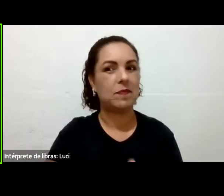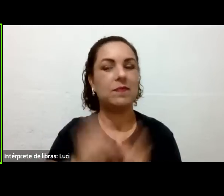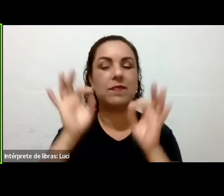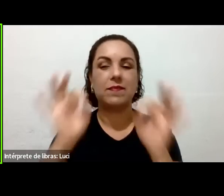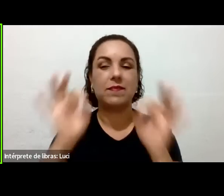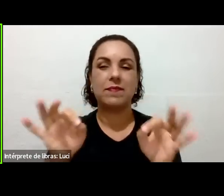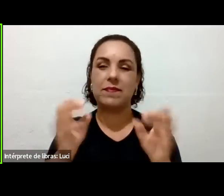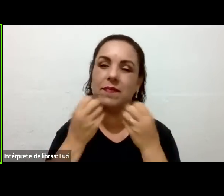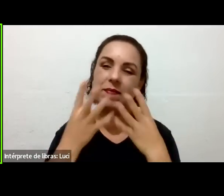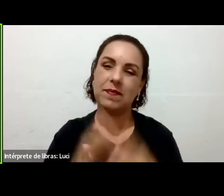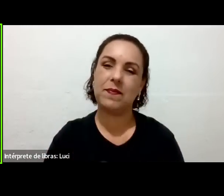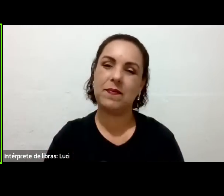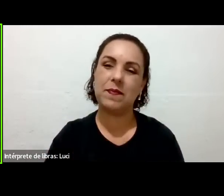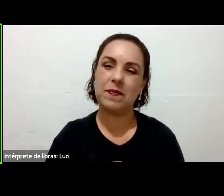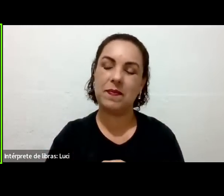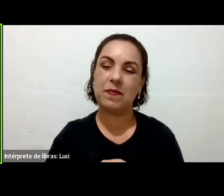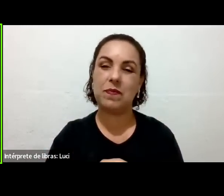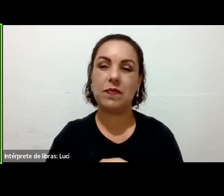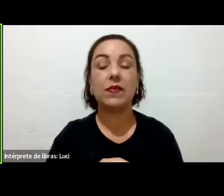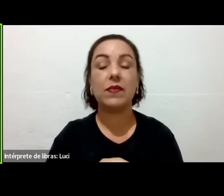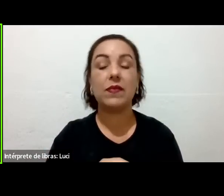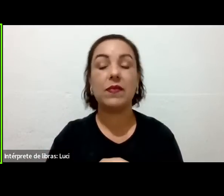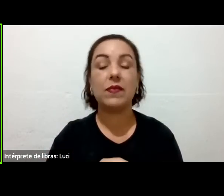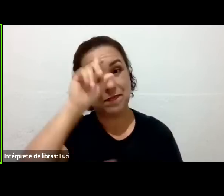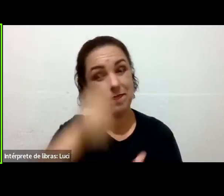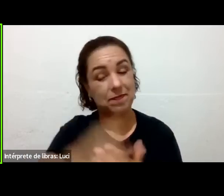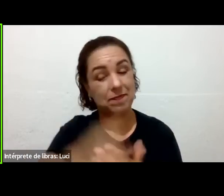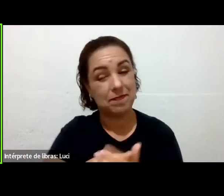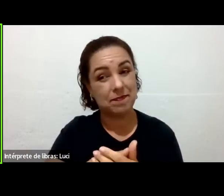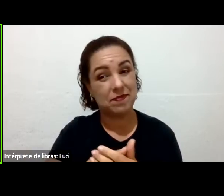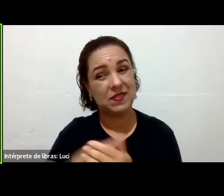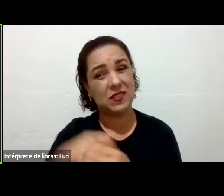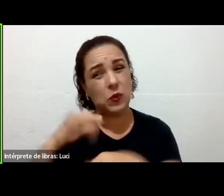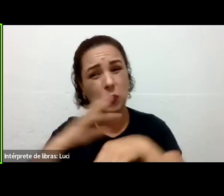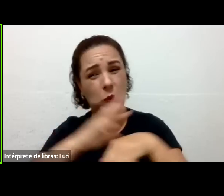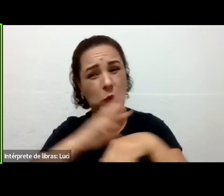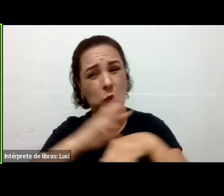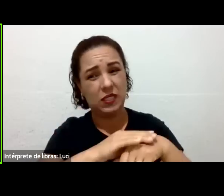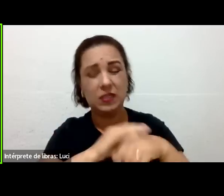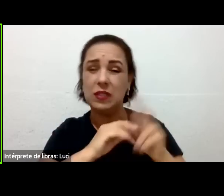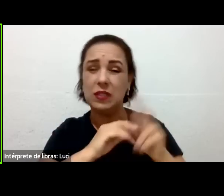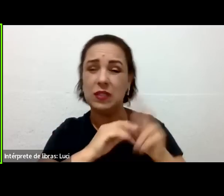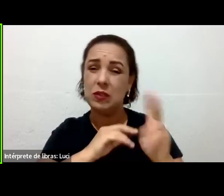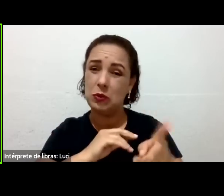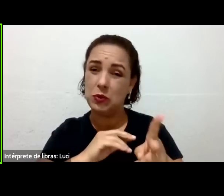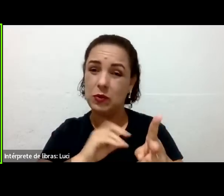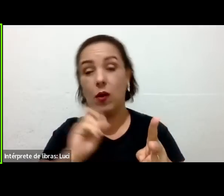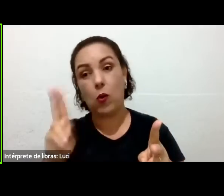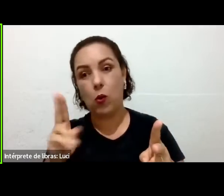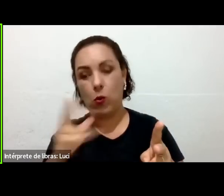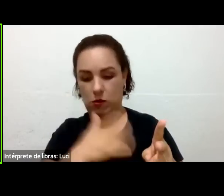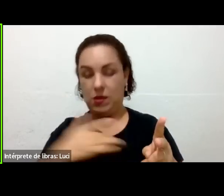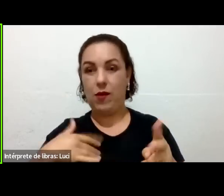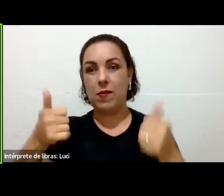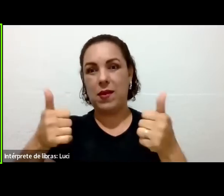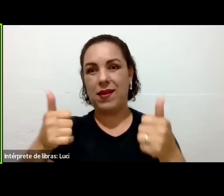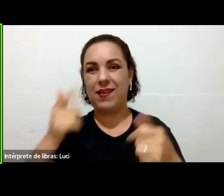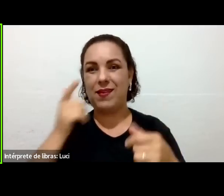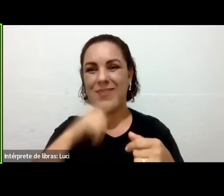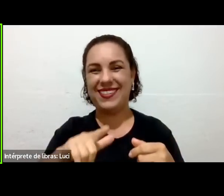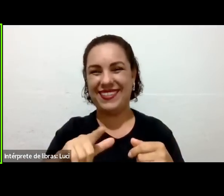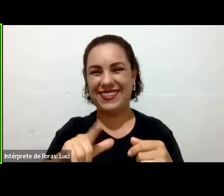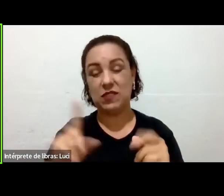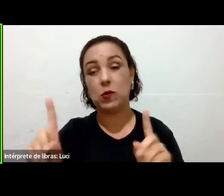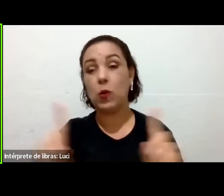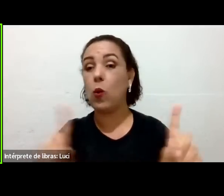Porque a gente sempre tem duas decisões, né? Ou continua ou fica livre. E é uma proposta tão fácil que é só tomar água.